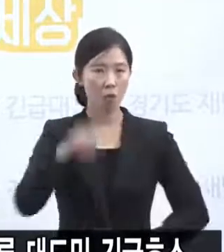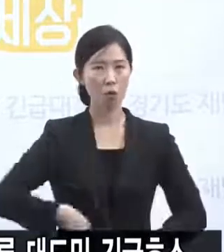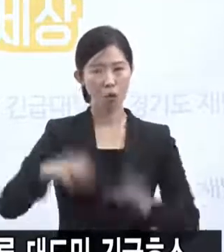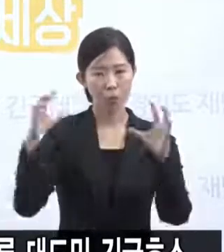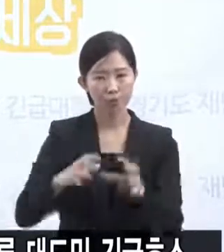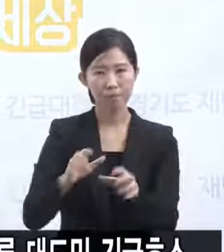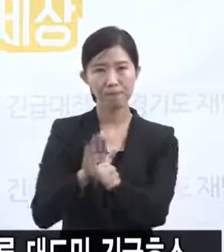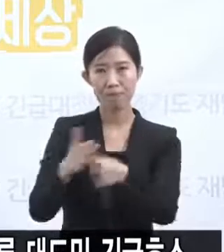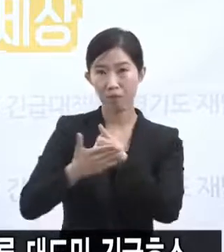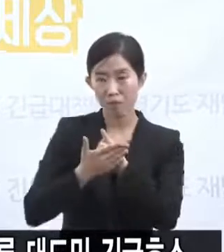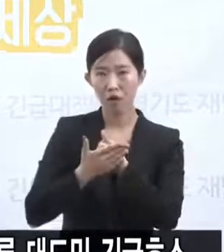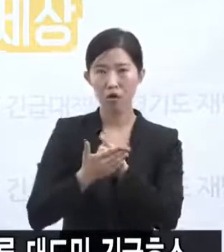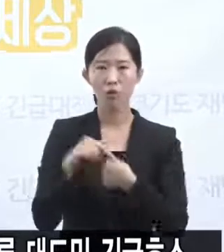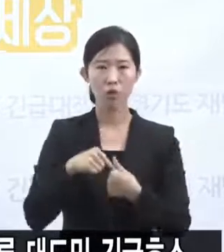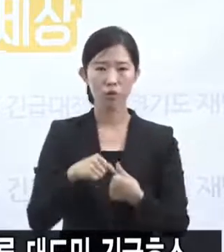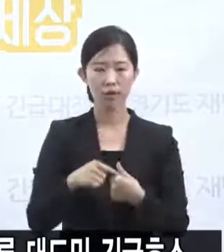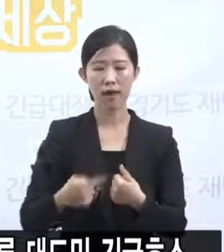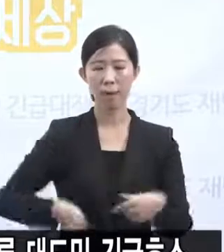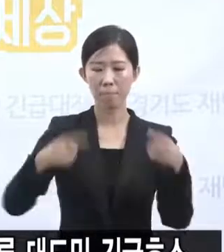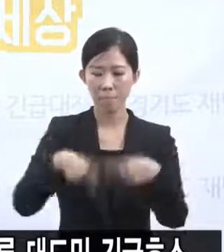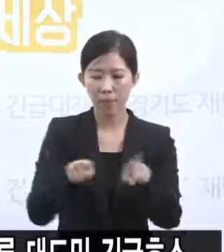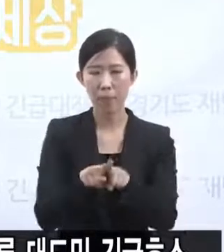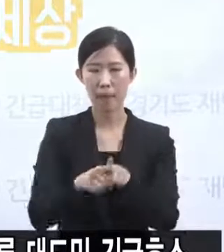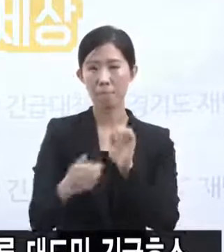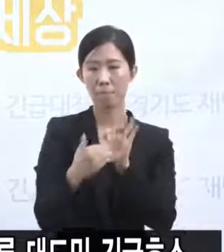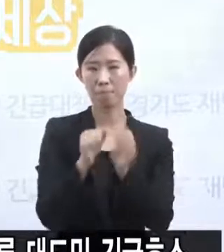공동방역을 지속해 나가도록 하겠습니다.